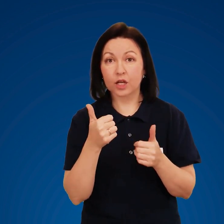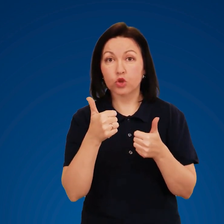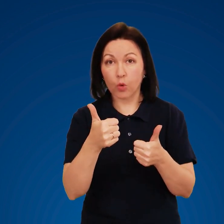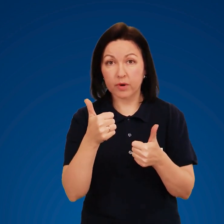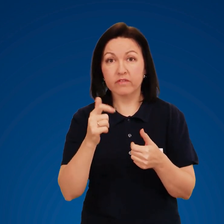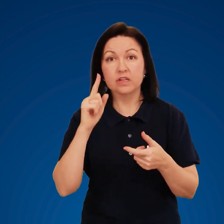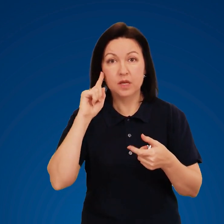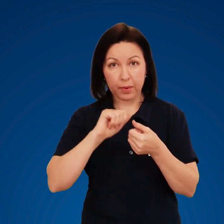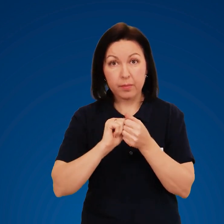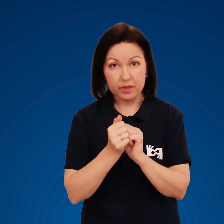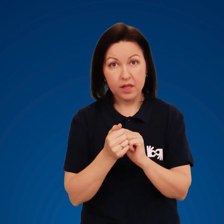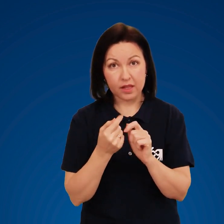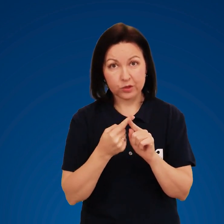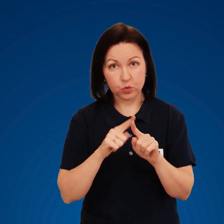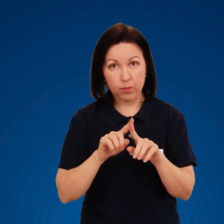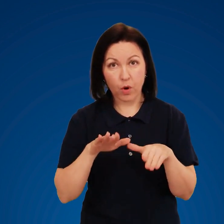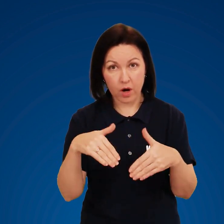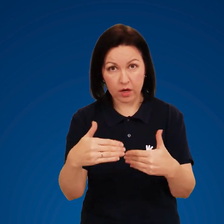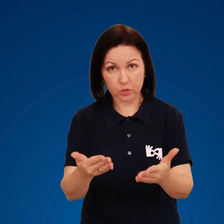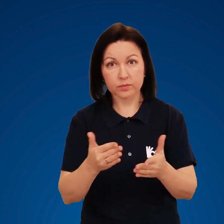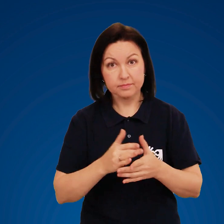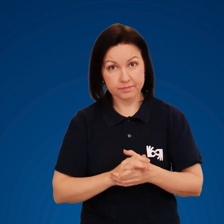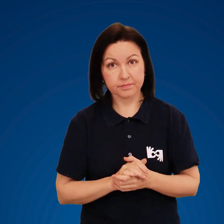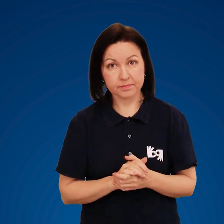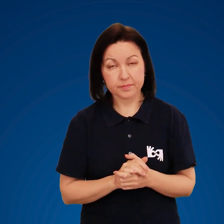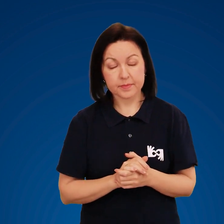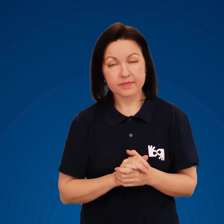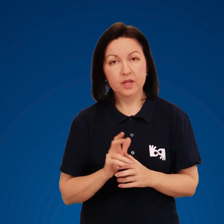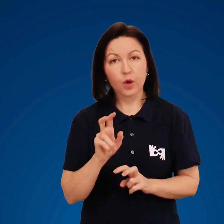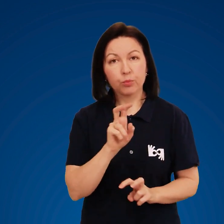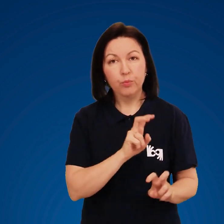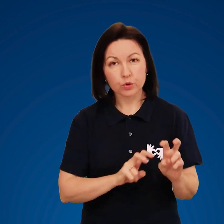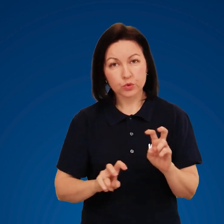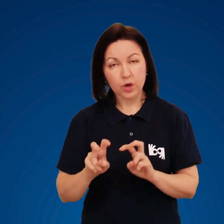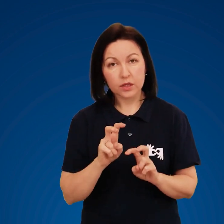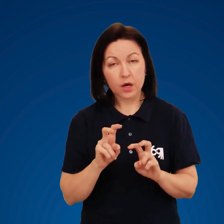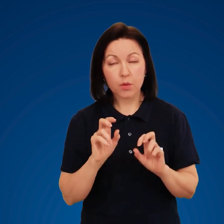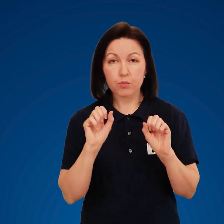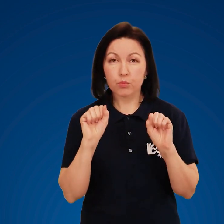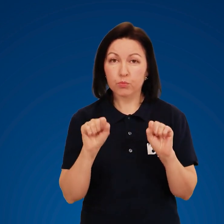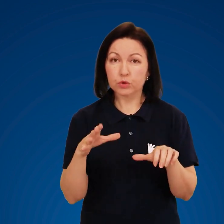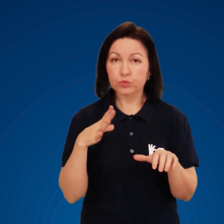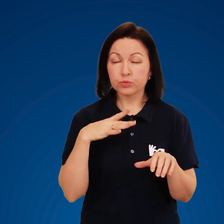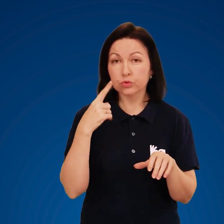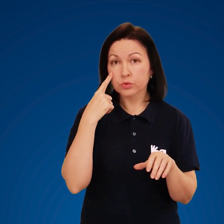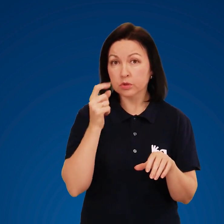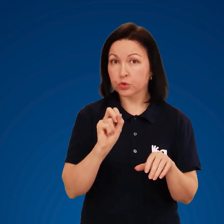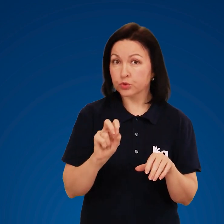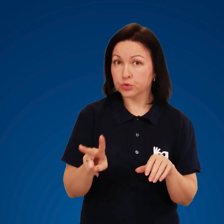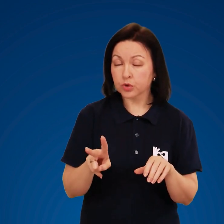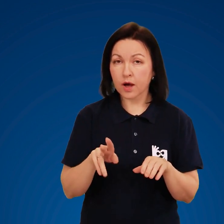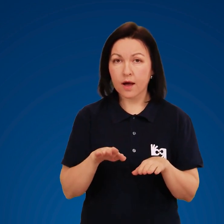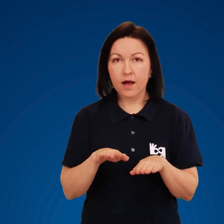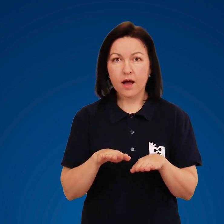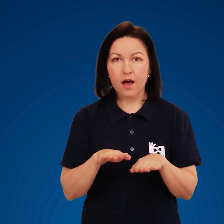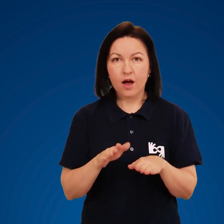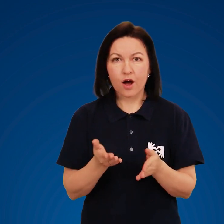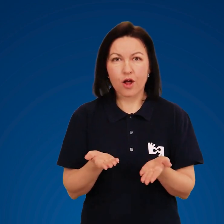'ясовувати, наскільки добре ви запам'ятали і засвоїли цю пораду. Пошукайте, чи